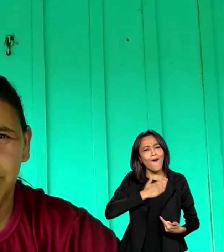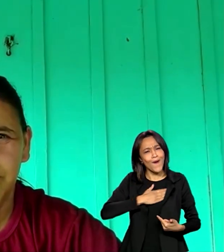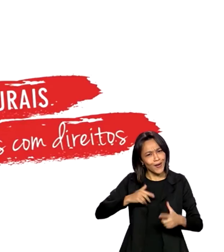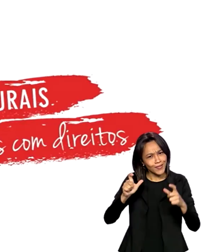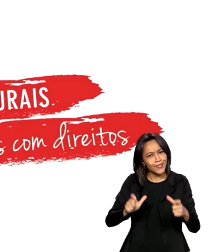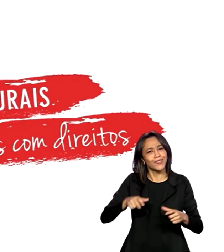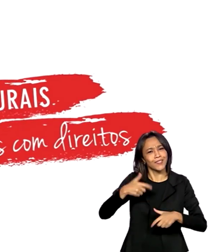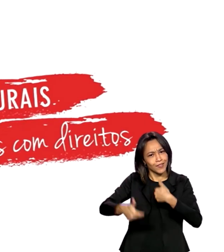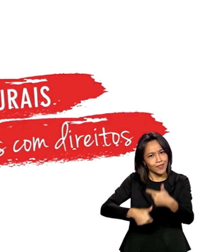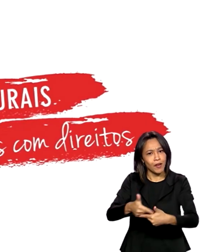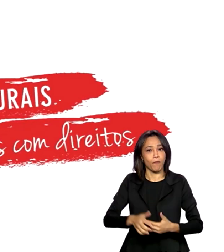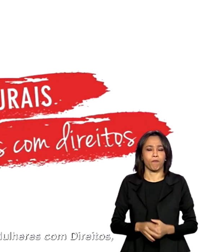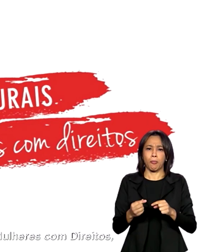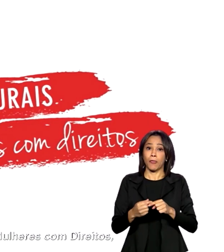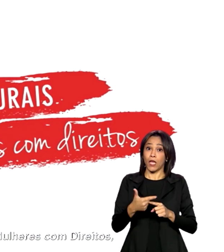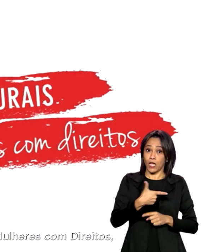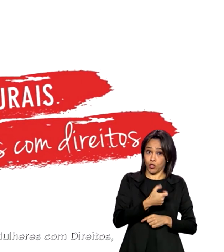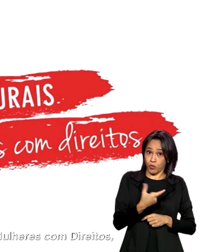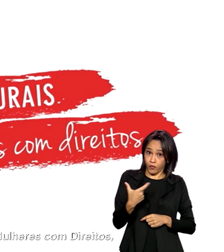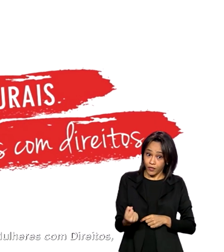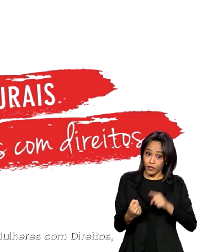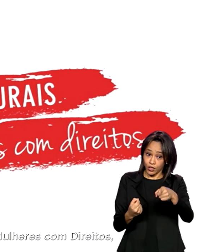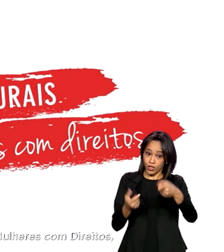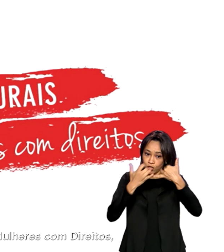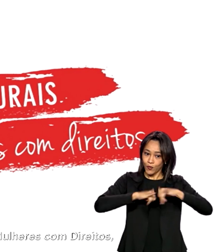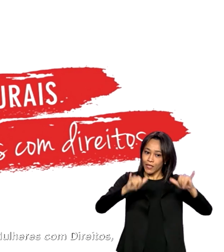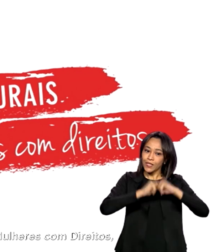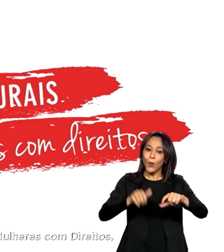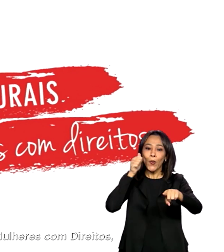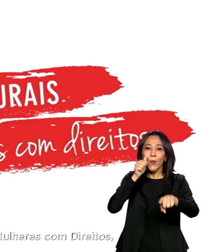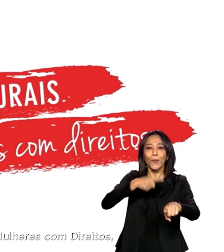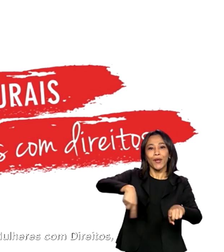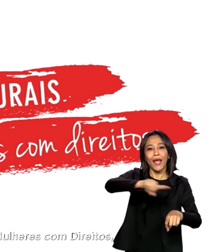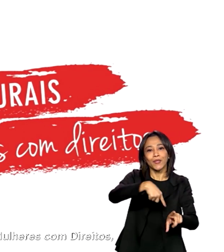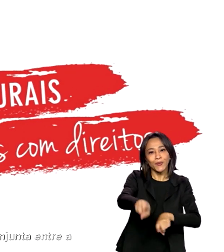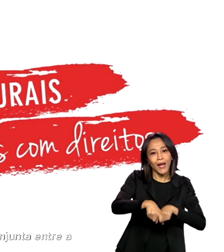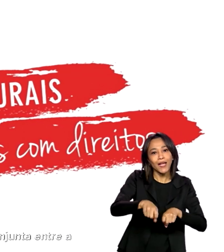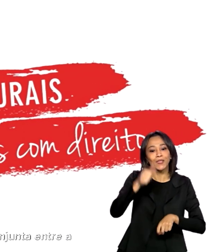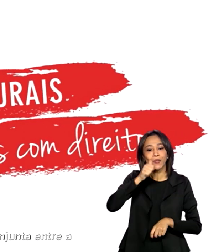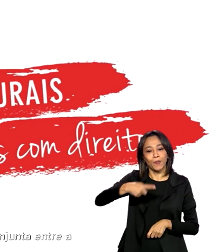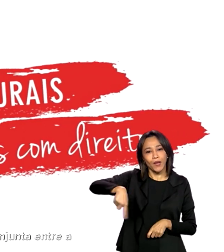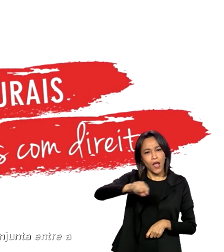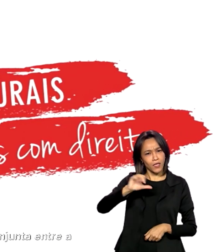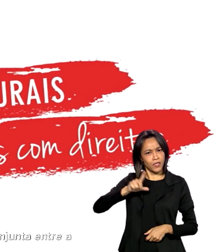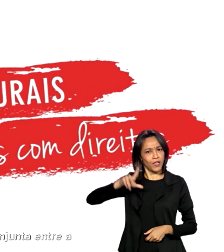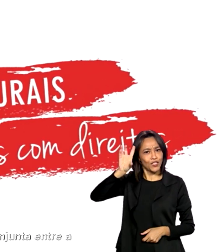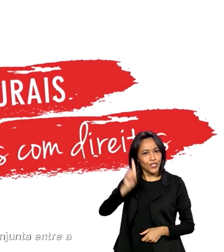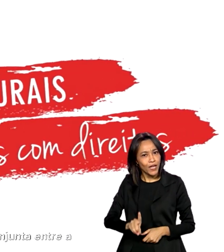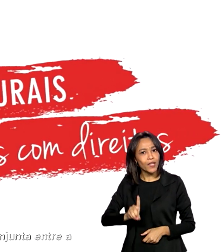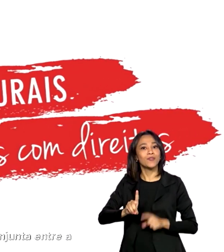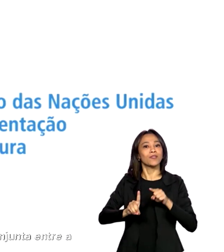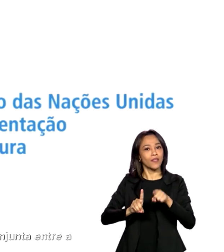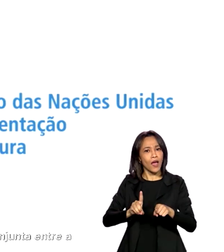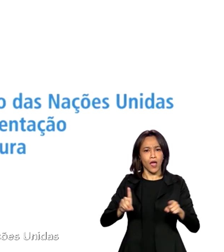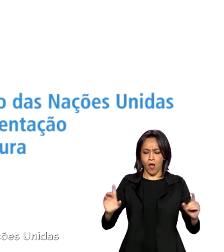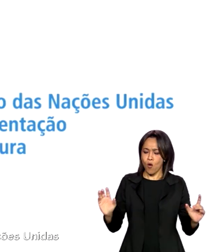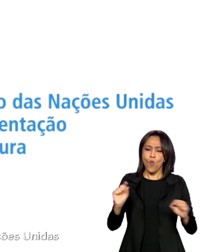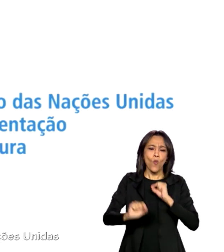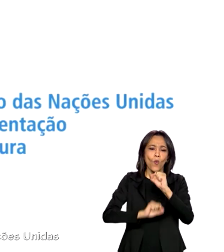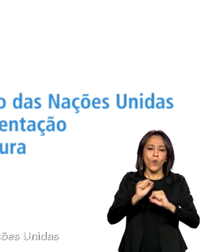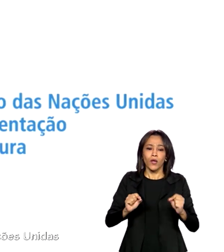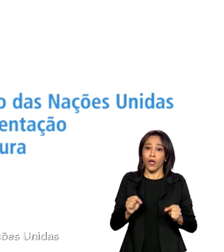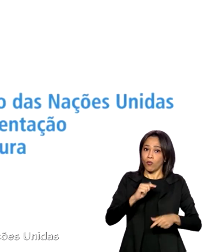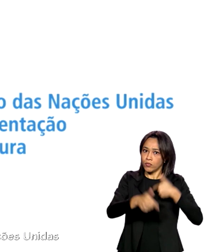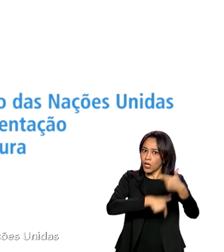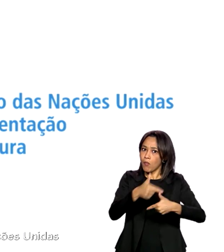lavoura. Em 2020, a campanha Mulheres Rurais, Mulheres com Direitos, promovida de forma conjunta entre a